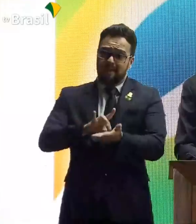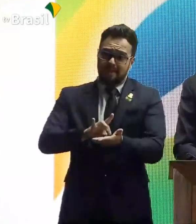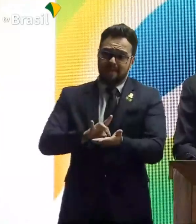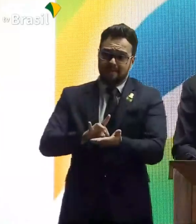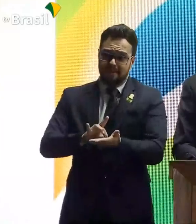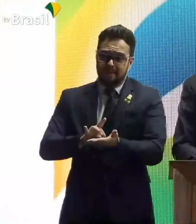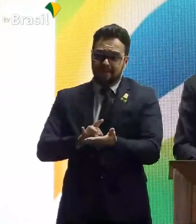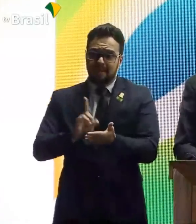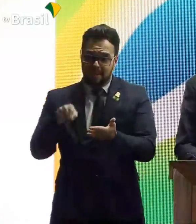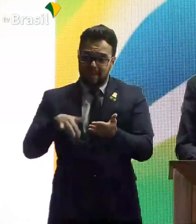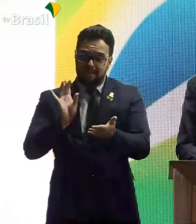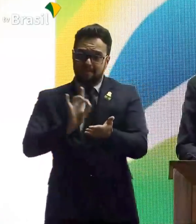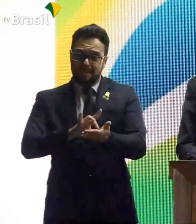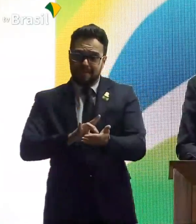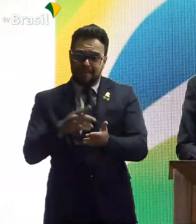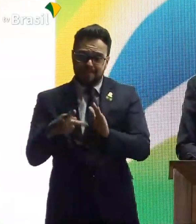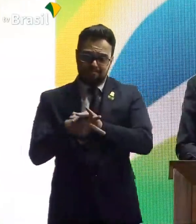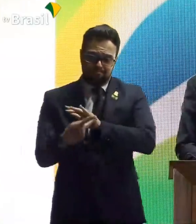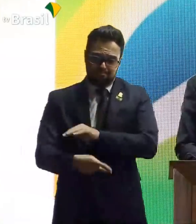Essa é uma verdade.